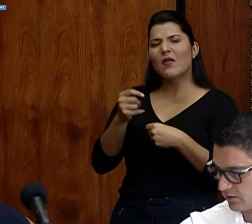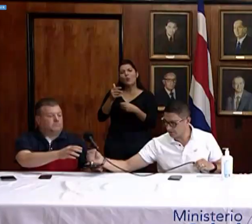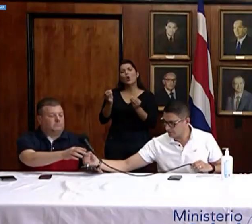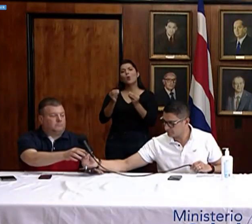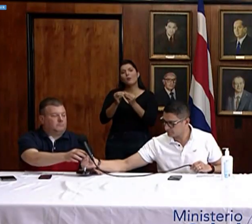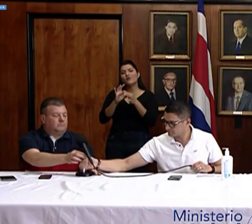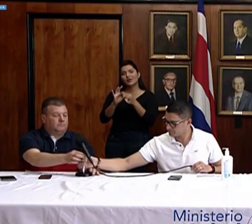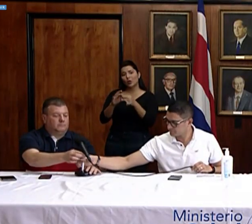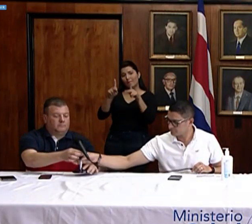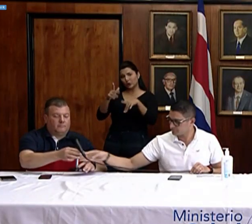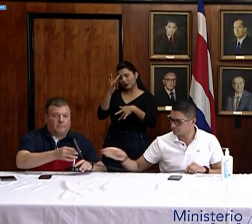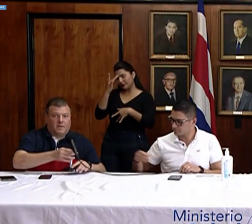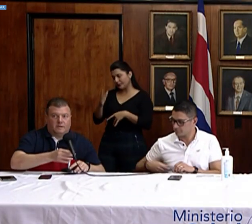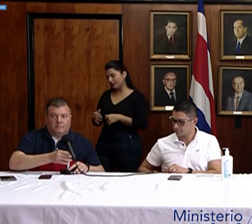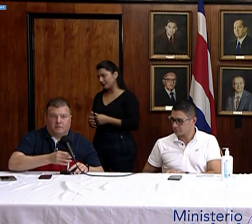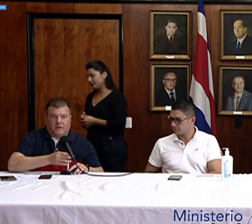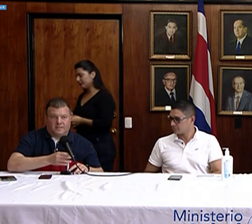presentado de hoy.